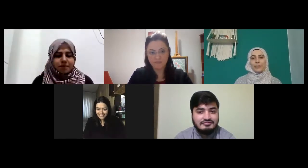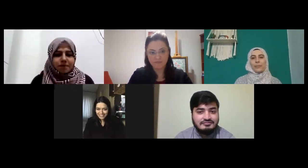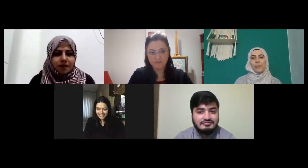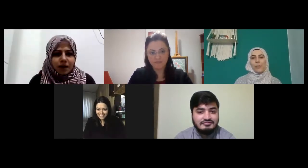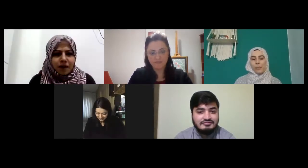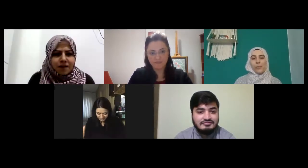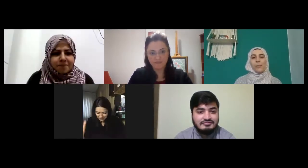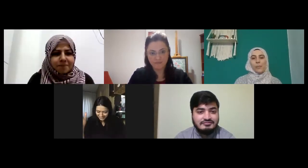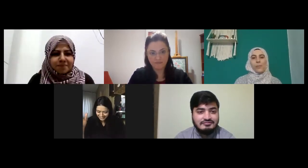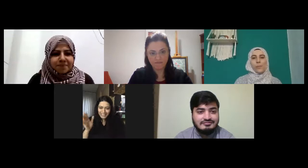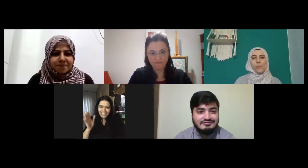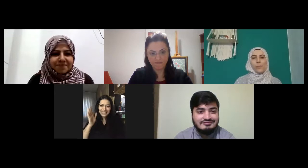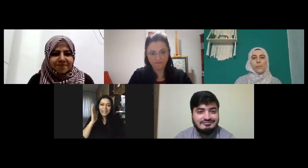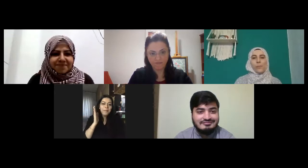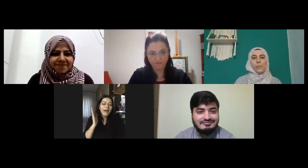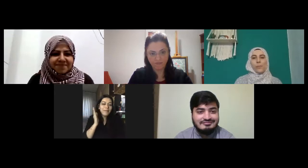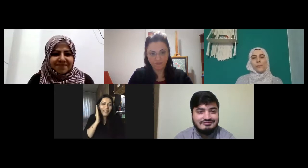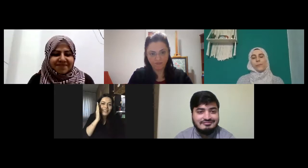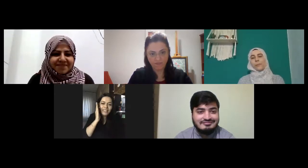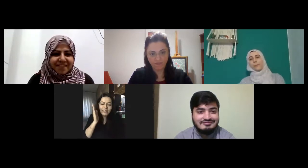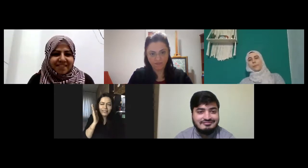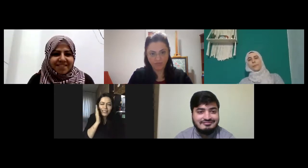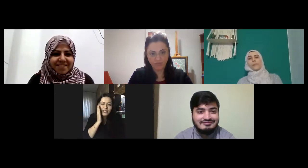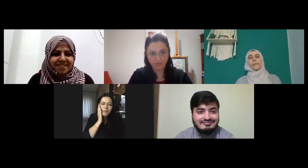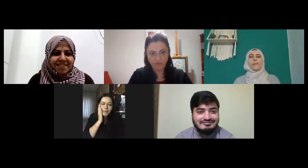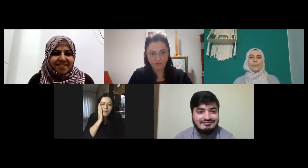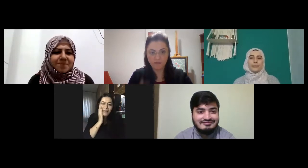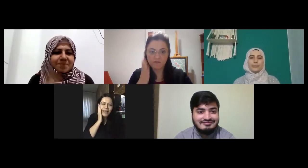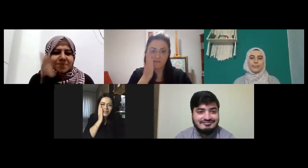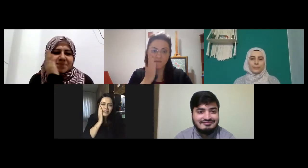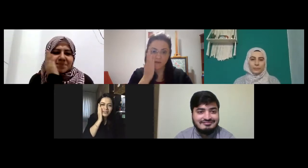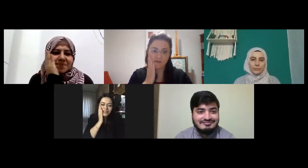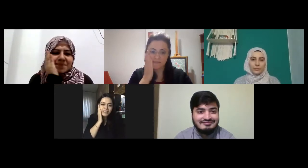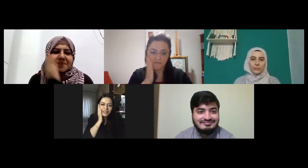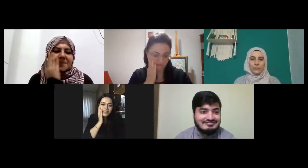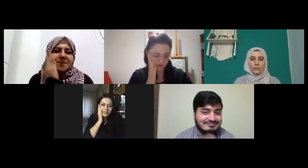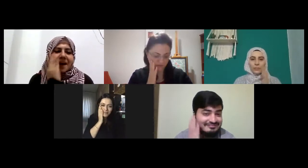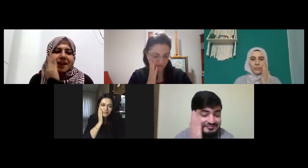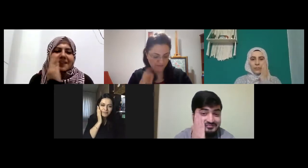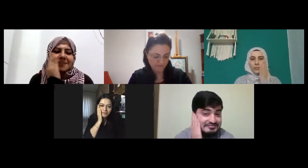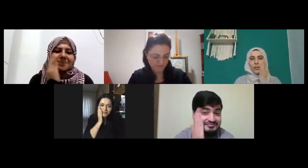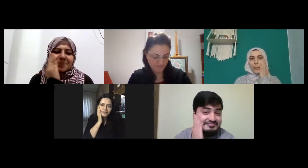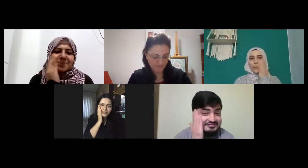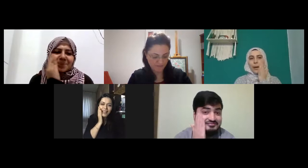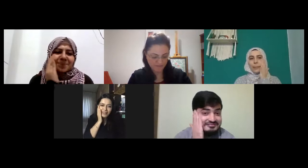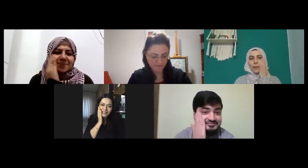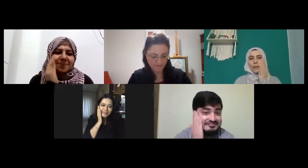kahve pembe geleceğim pembe allık allık allık gibi